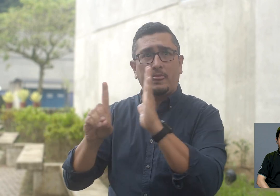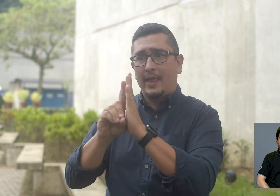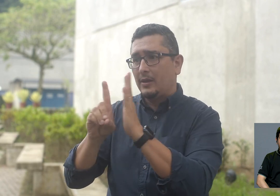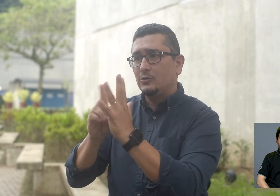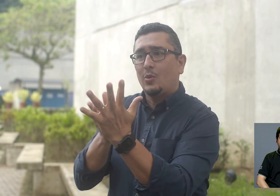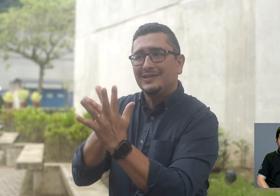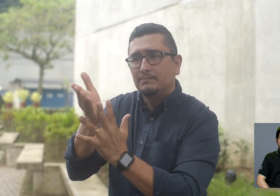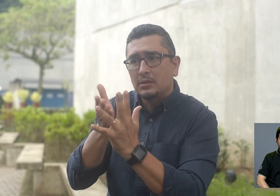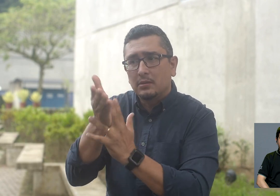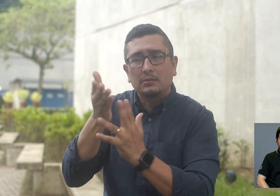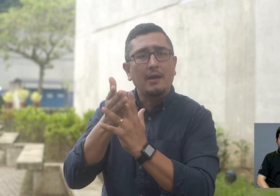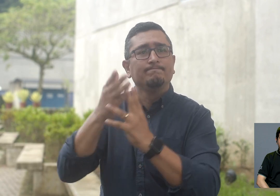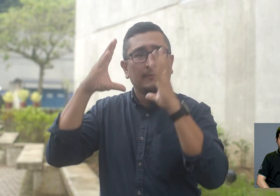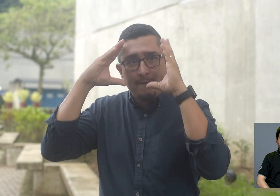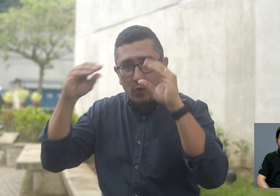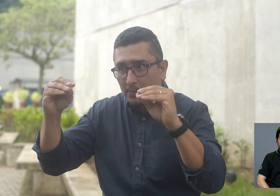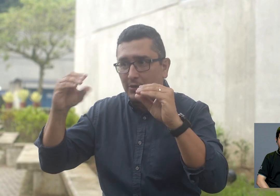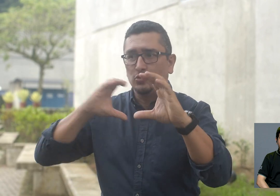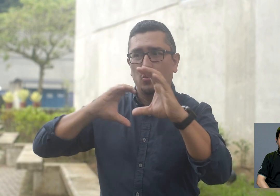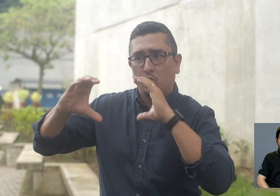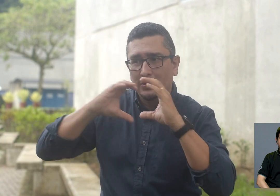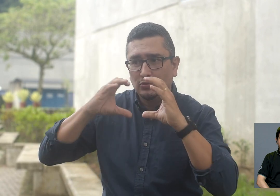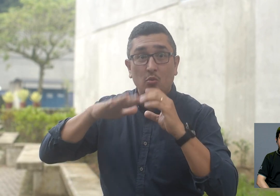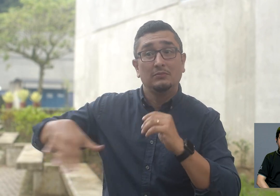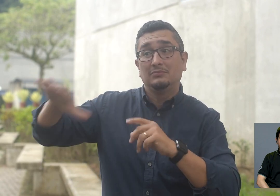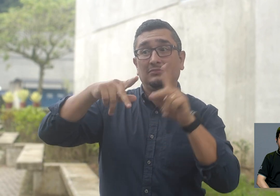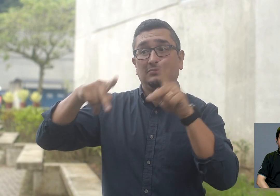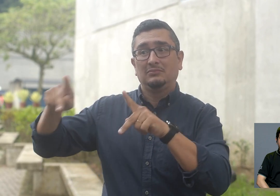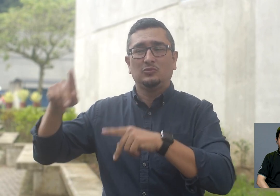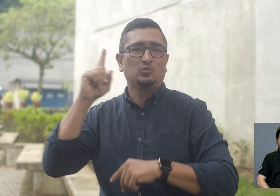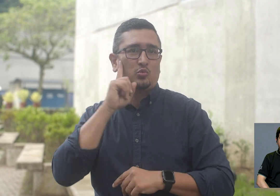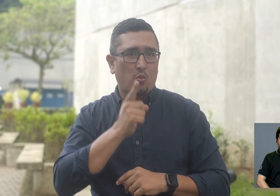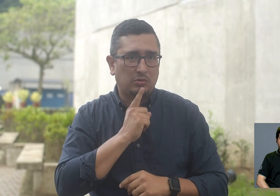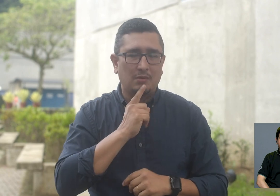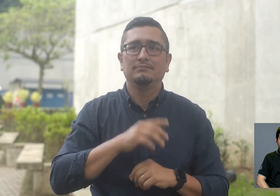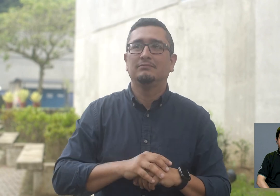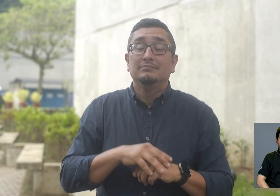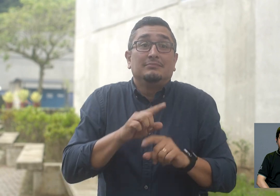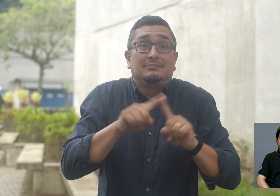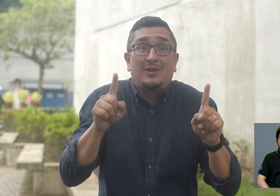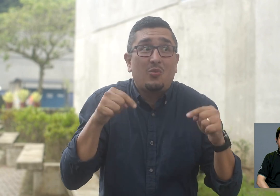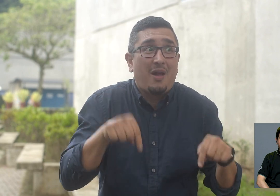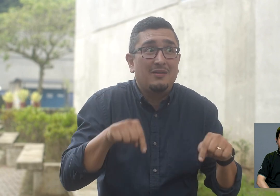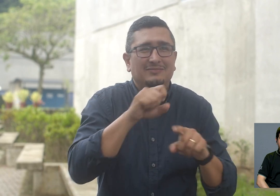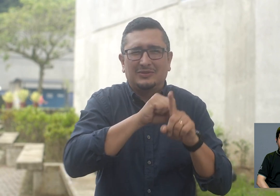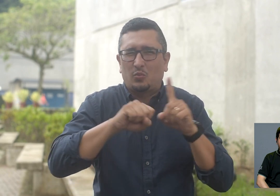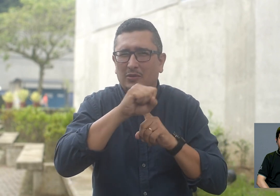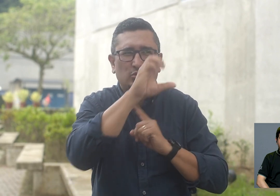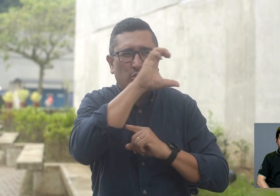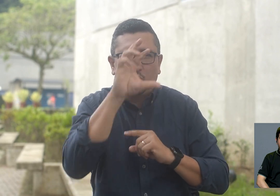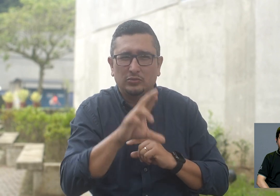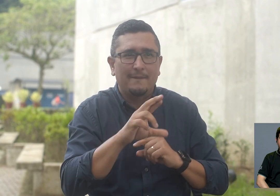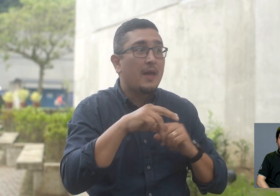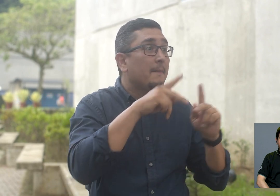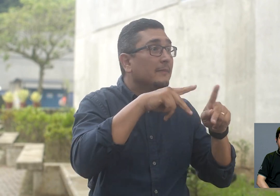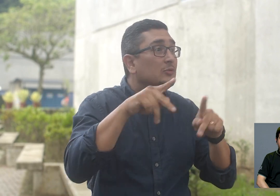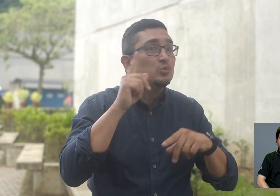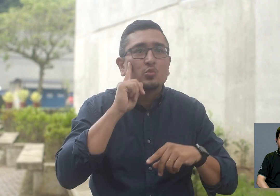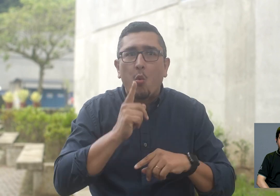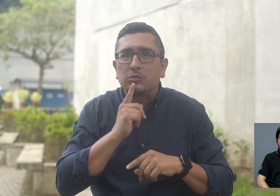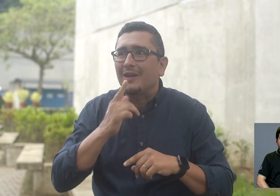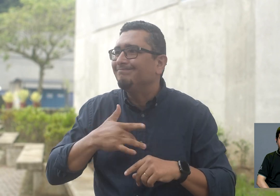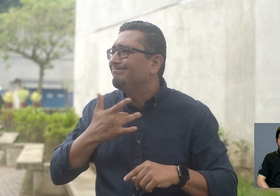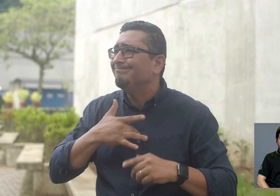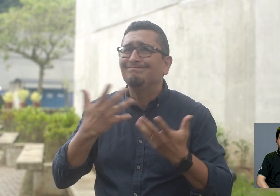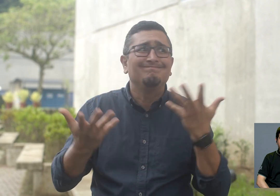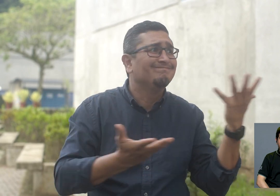responsabilidad de asegurarse, la accesibilidad a la comunicación y a la información para las personas sordas. Pero acá en